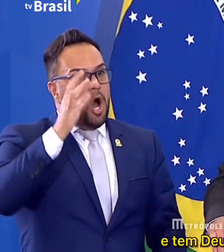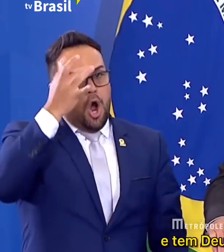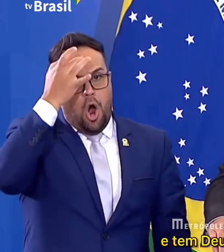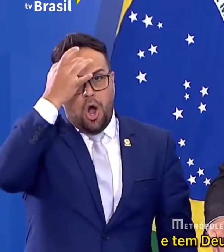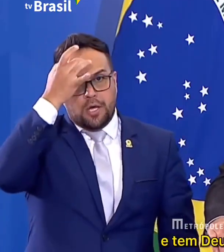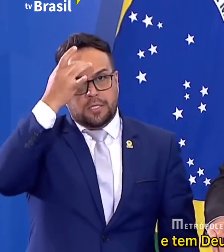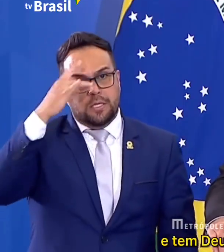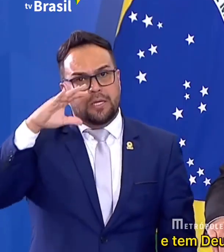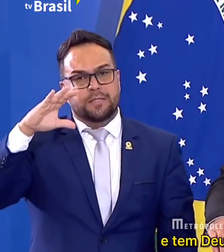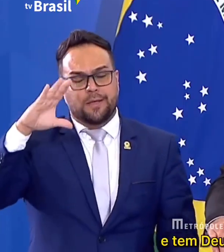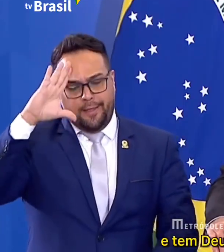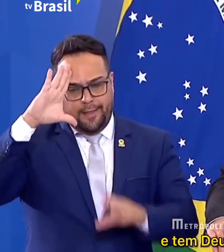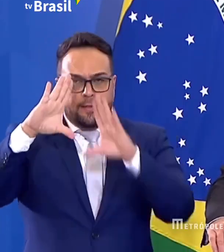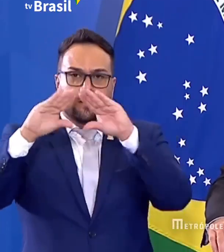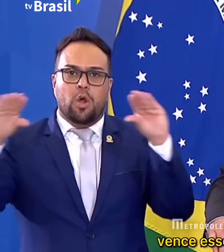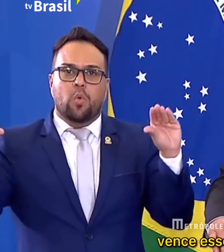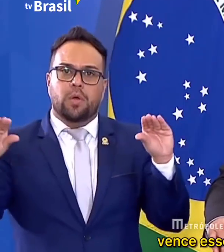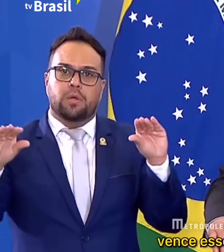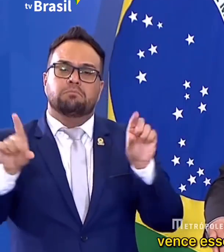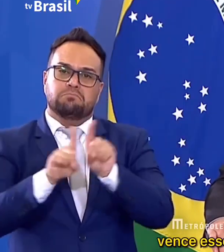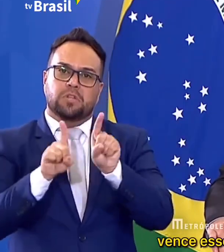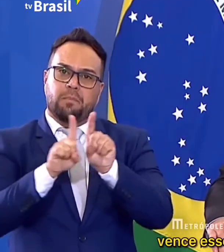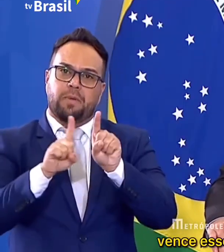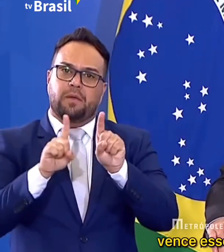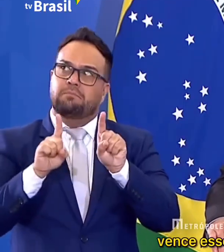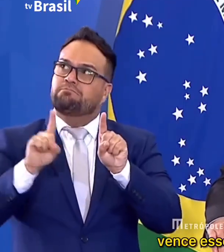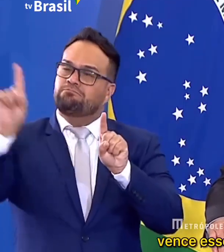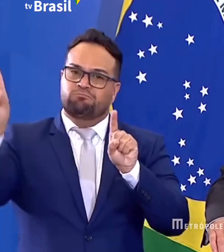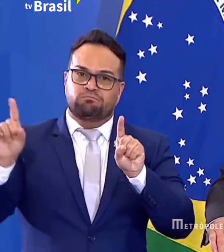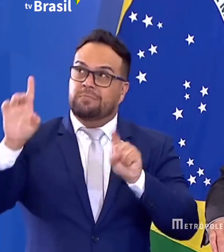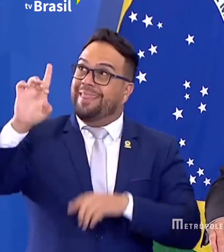e tem Deus ao teu lado, vence a esses obstáculos.